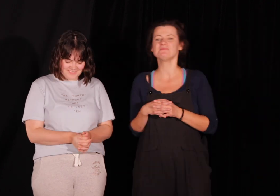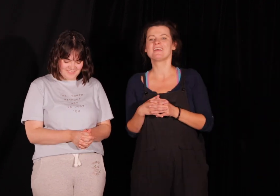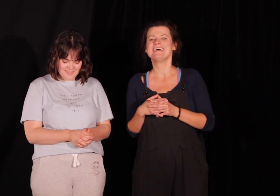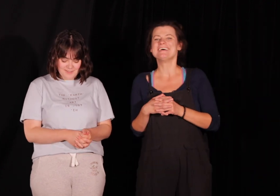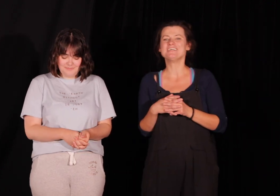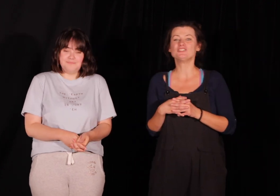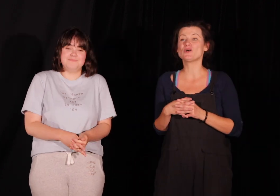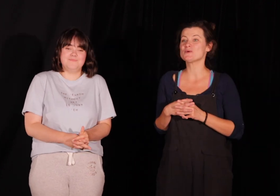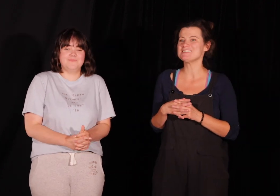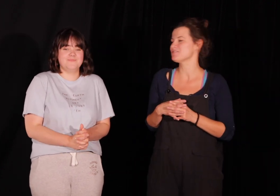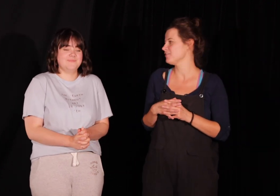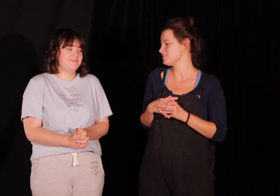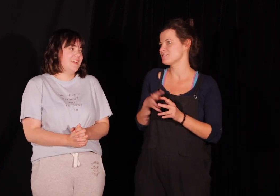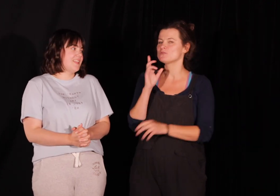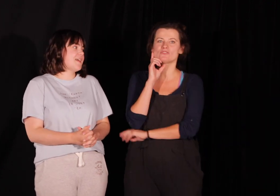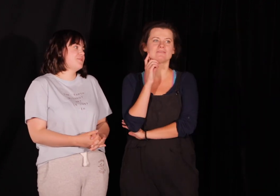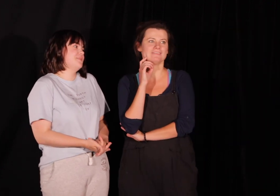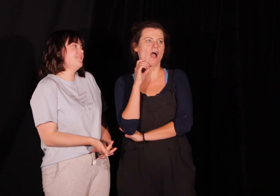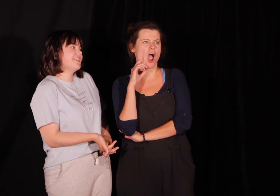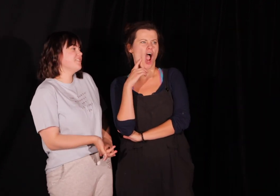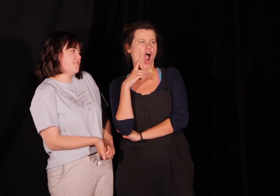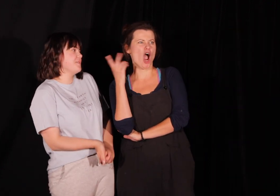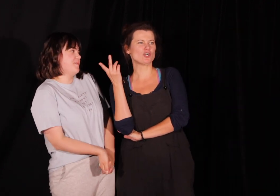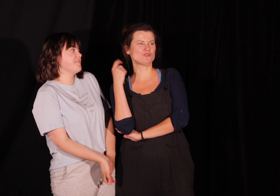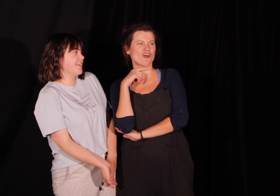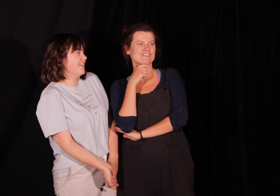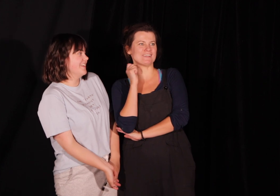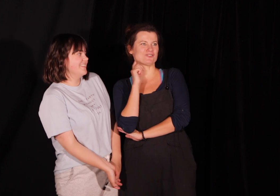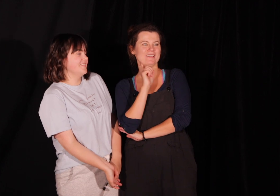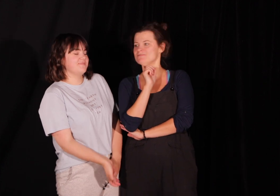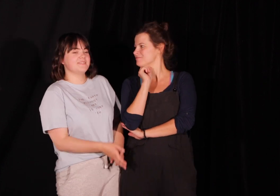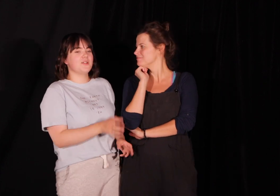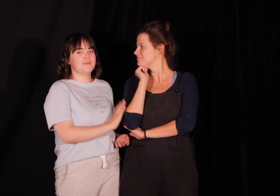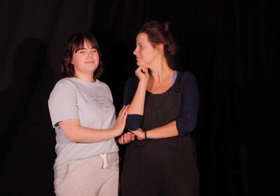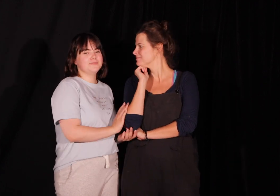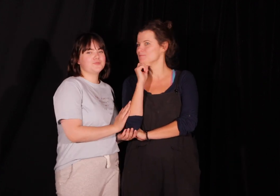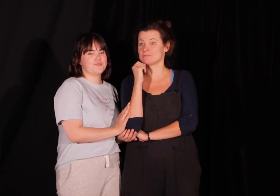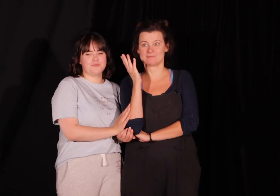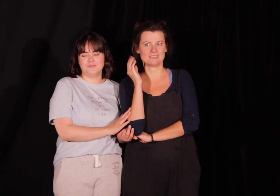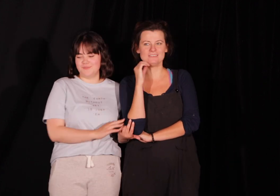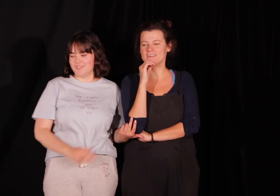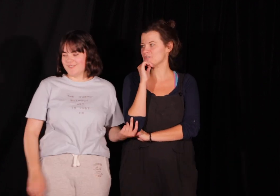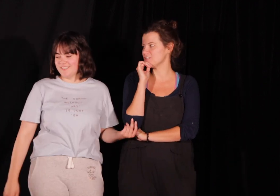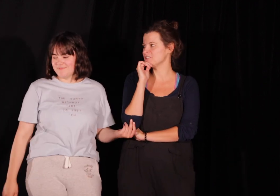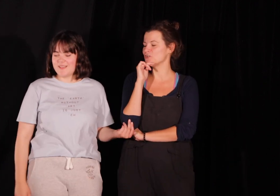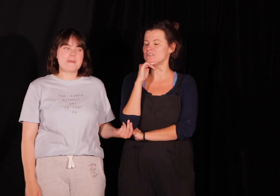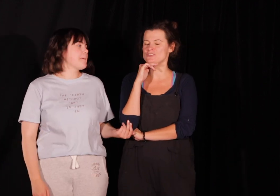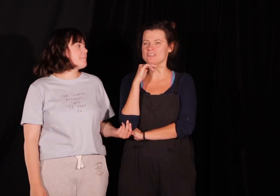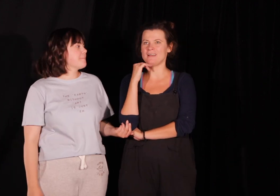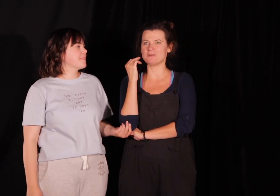tylko słuchajcie chociaż tak jakbyśmy zwykle to robiły kruszące w sumie dobra już w procesie do ćwiczenia właśnie nie osikiwałam